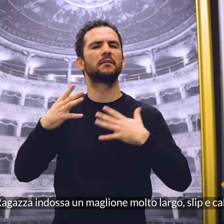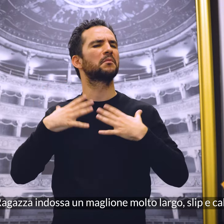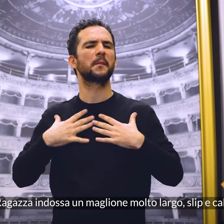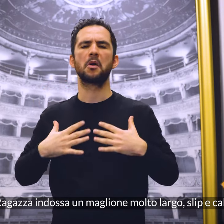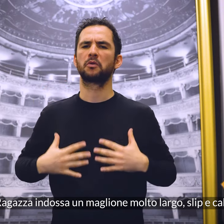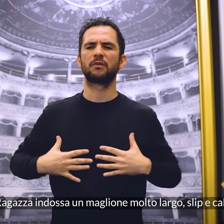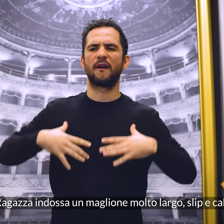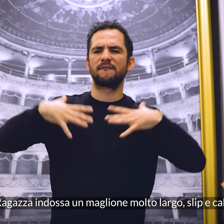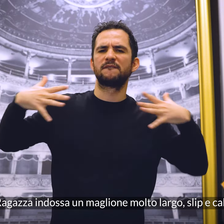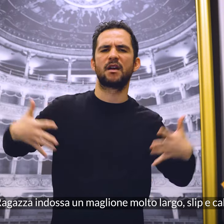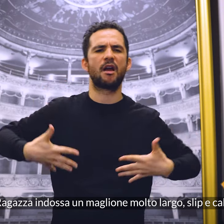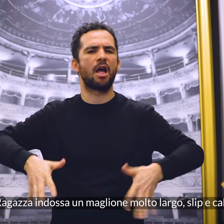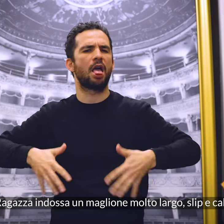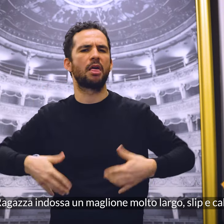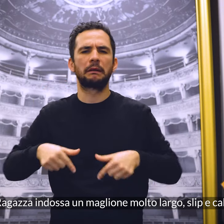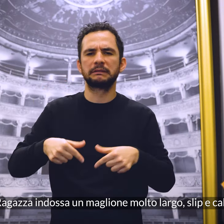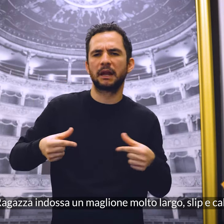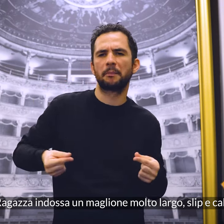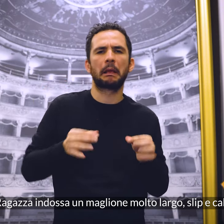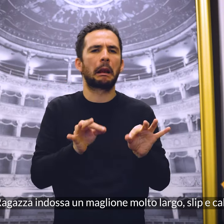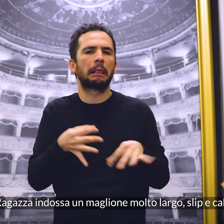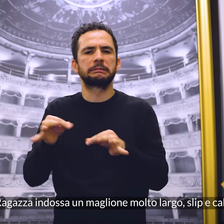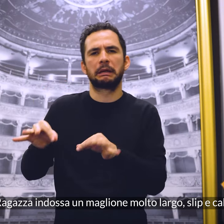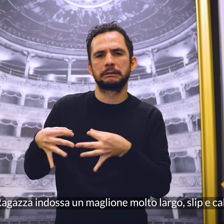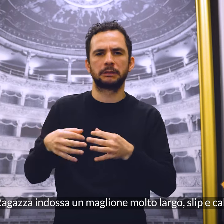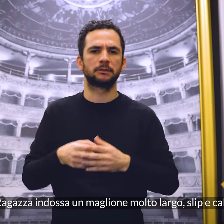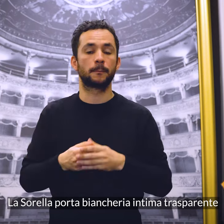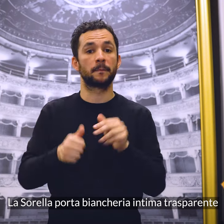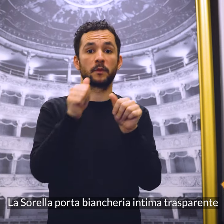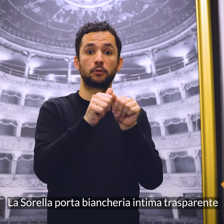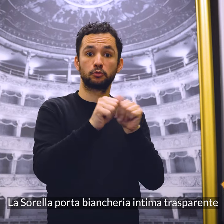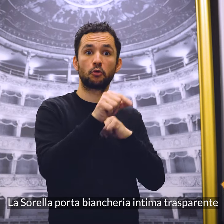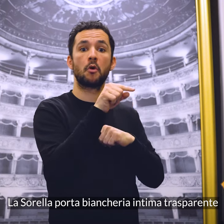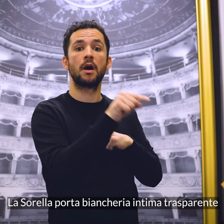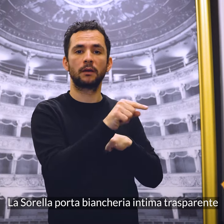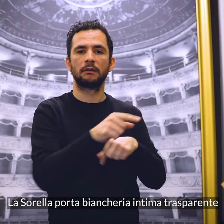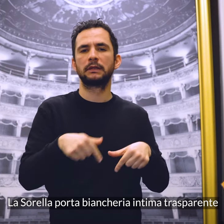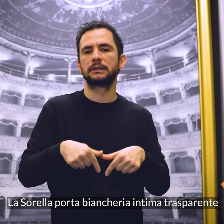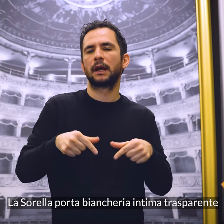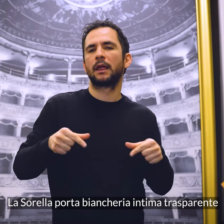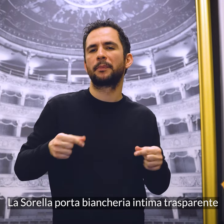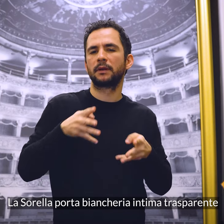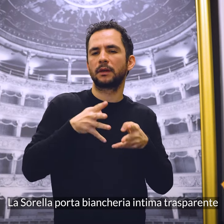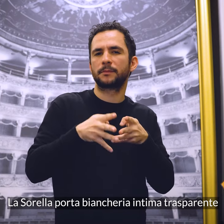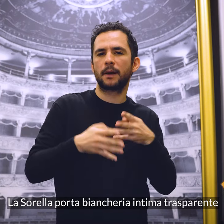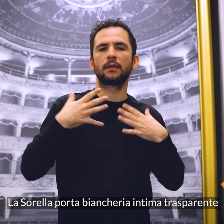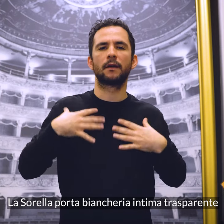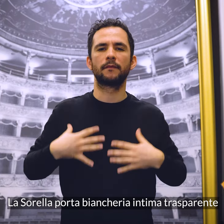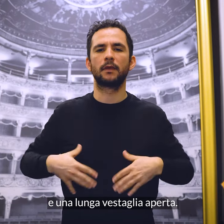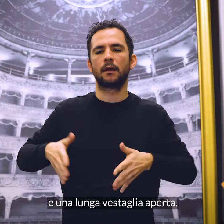maglione molto largo, slip e calzini. La sorella porta biancheria intima trasparente e